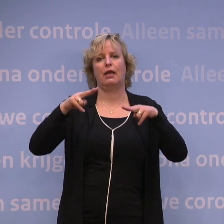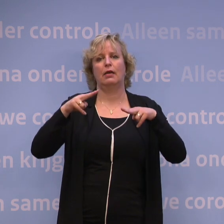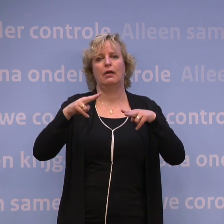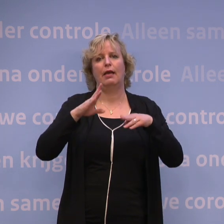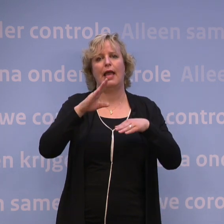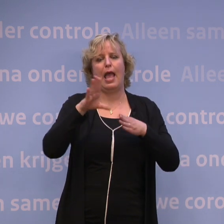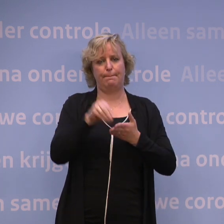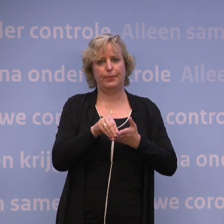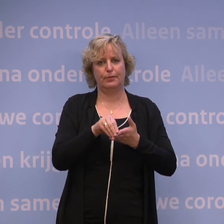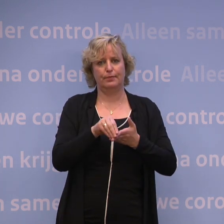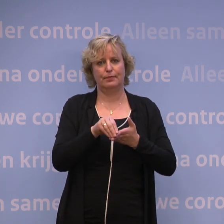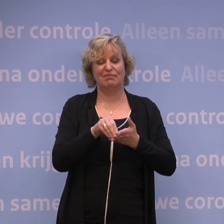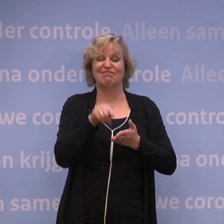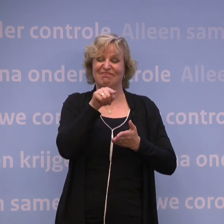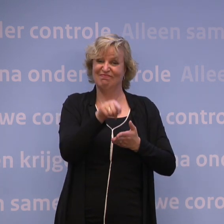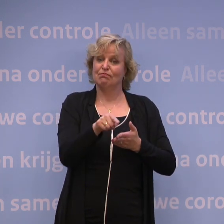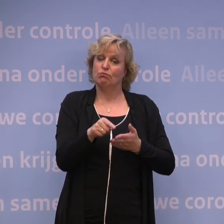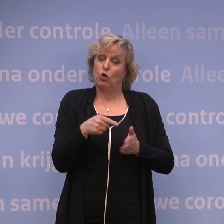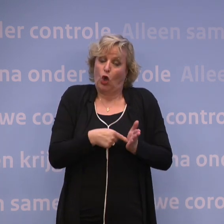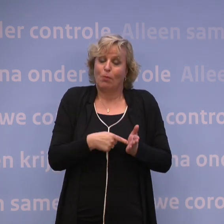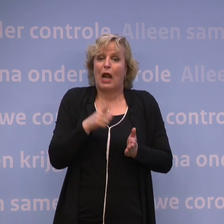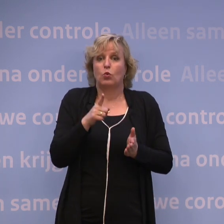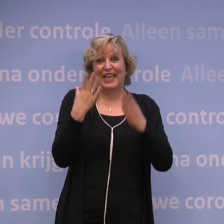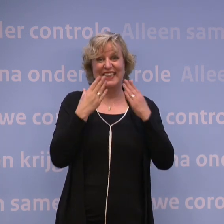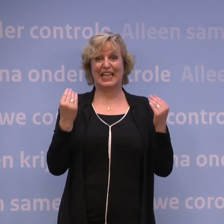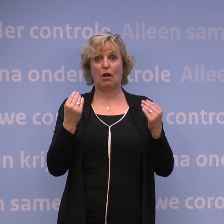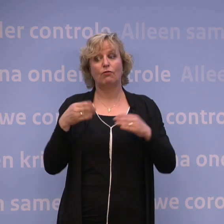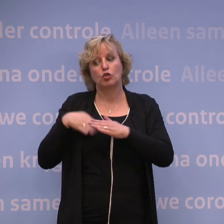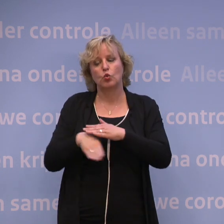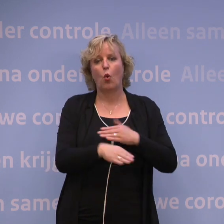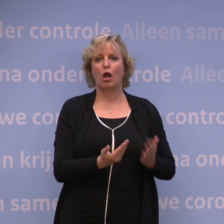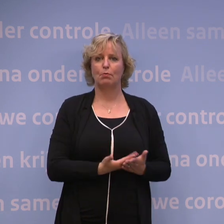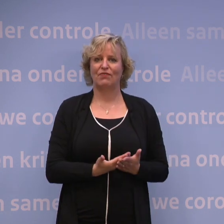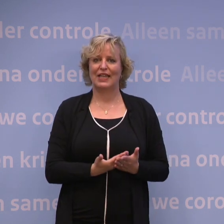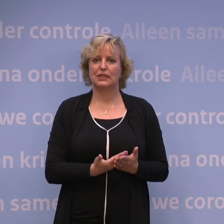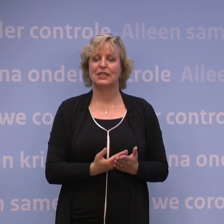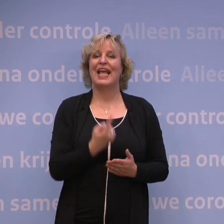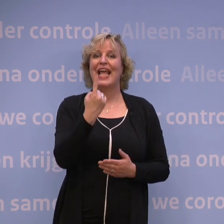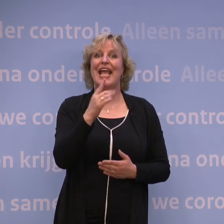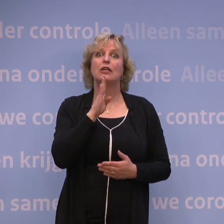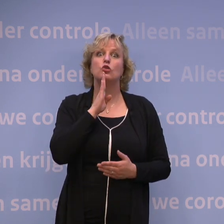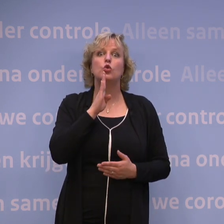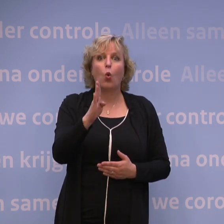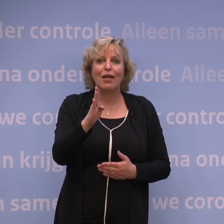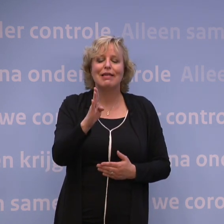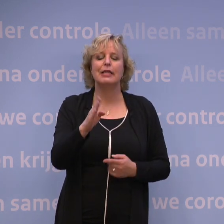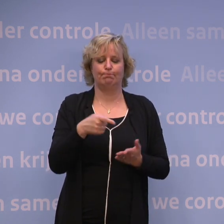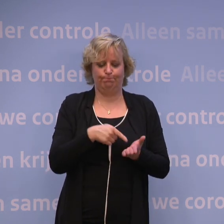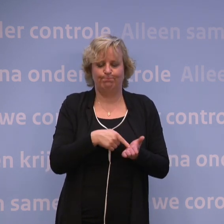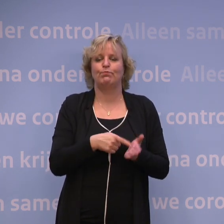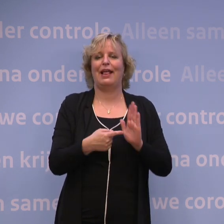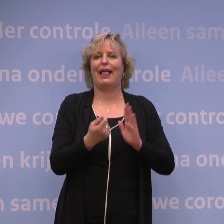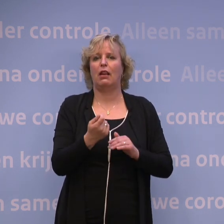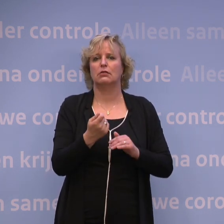dan is het al als toegangsbewijs in Nederland te gebruiken en vanaf 1 juni, 1 juli, is het als reisdocument ook